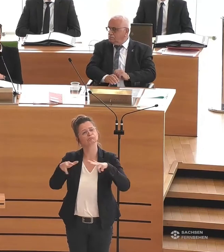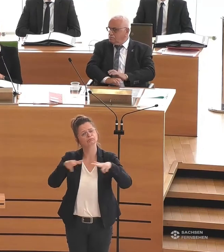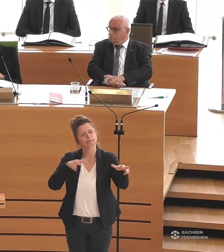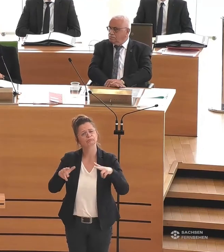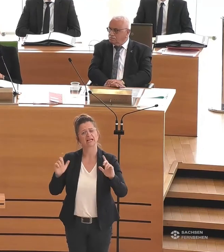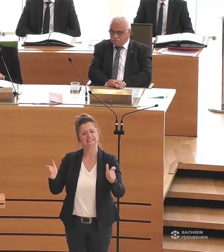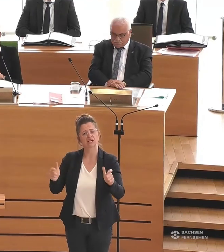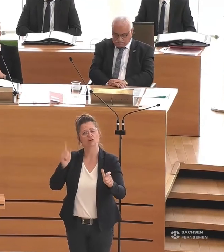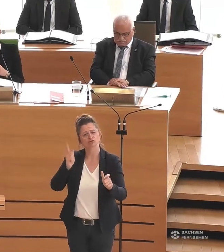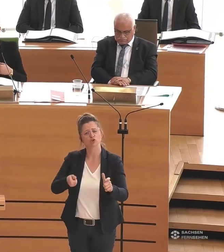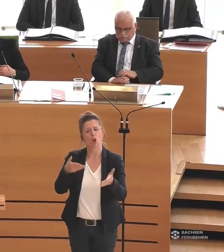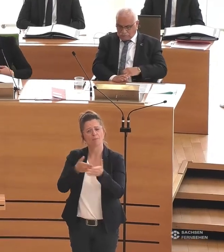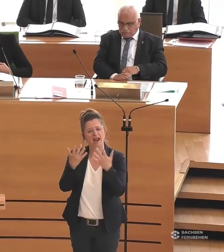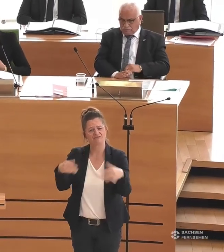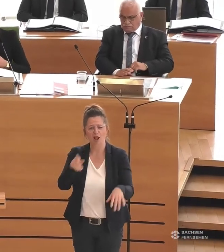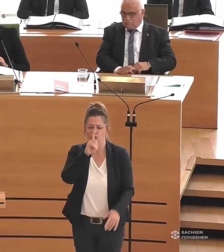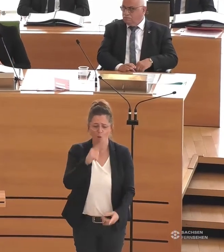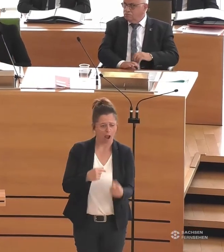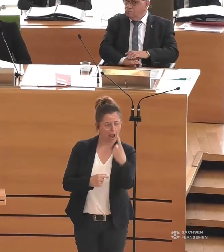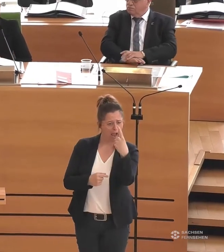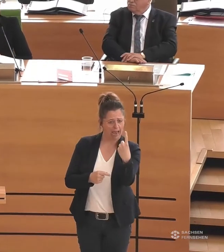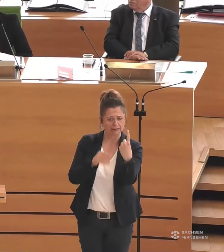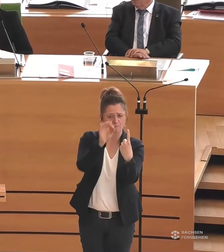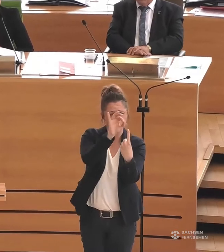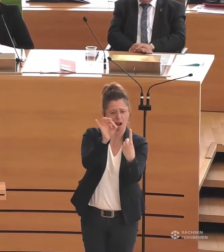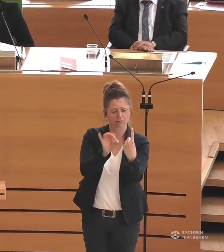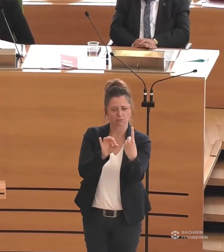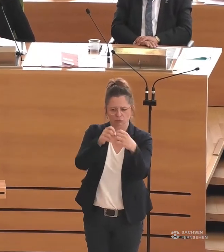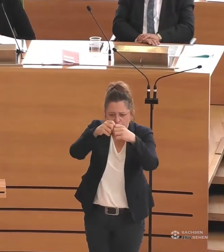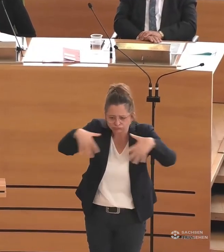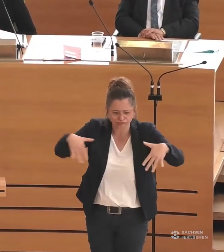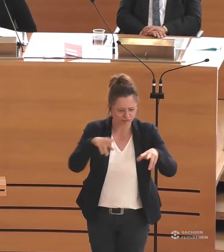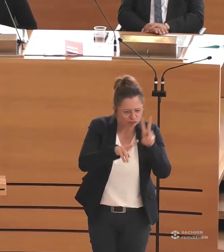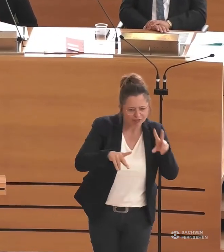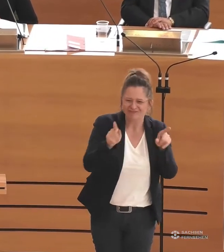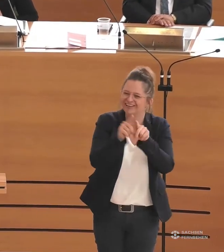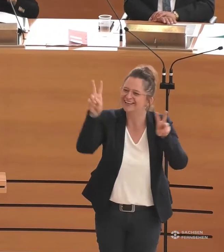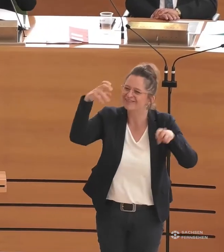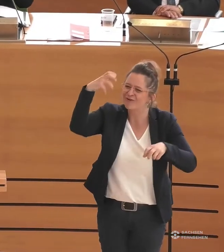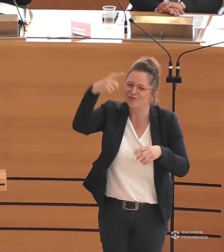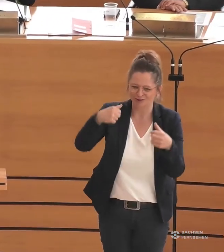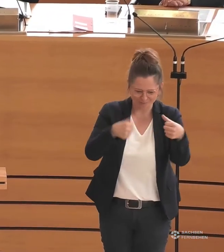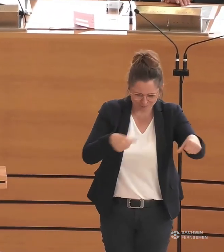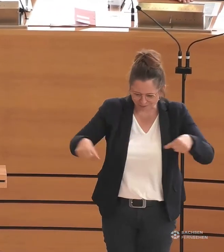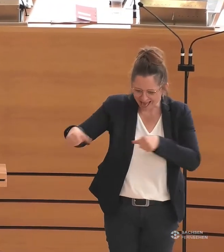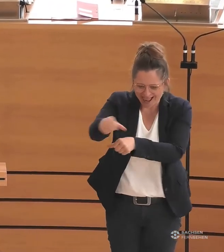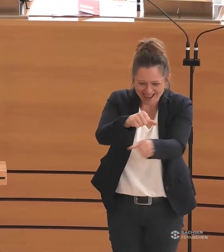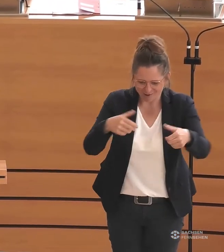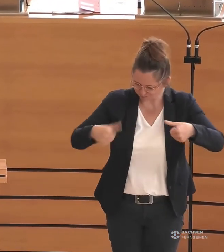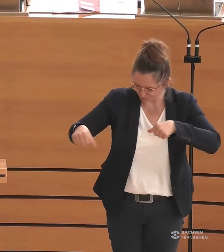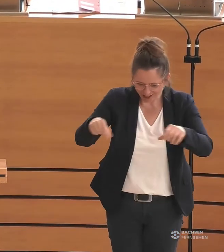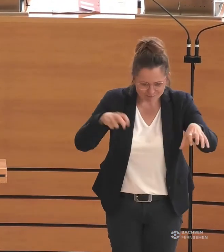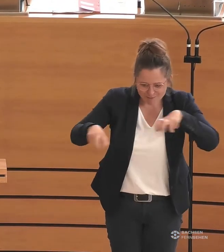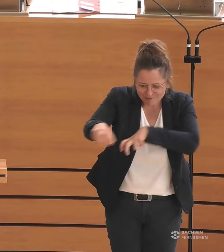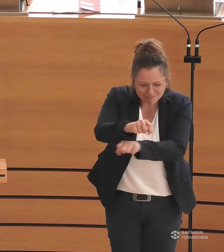der einen Maßnahme. Sie setzt sich zusammen aus ganz vielen großen und kleinen Puzzleteilen, die am Ende ein barrierefreies Ganzes ergeben